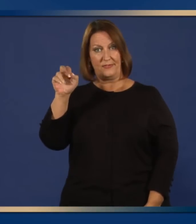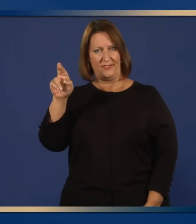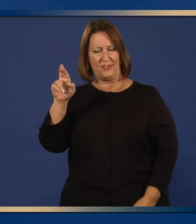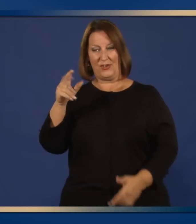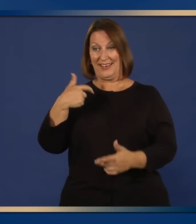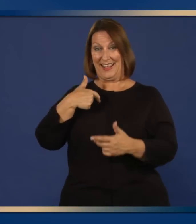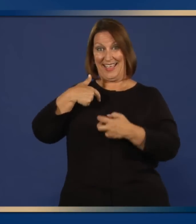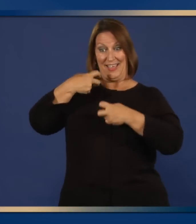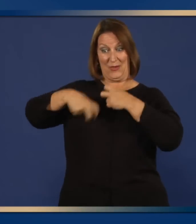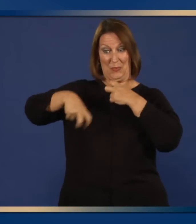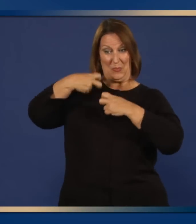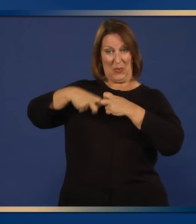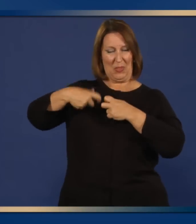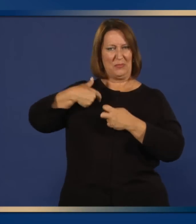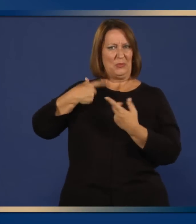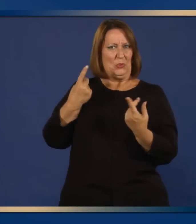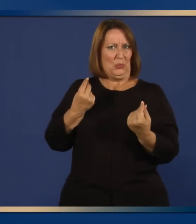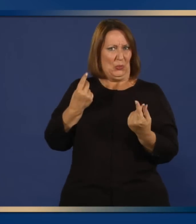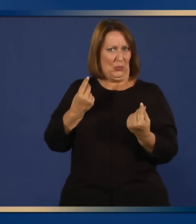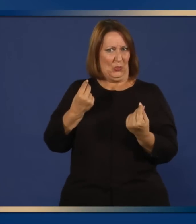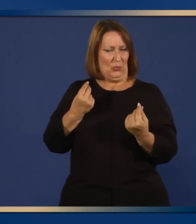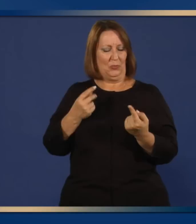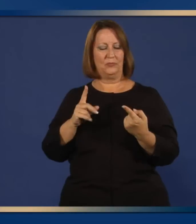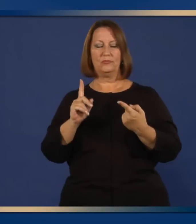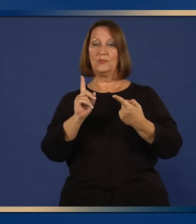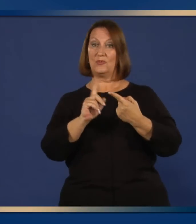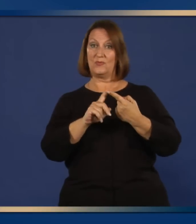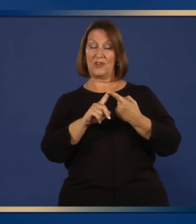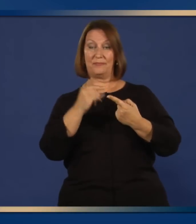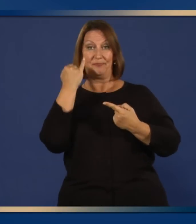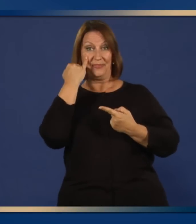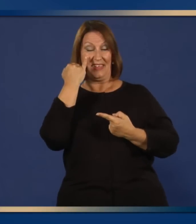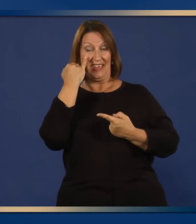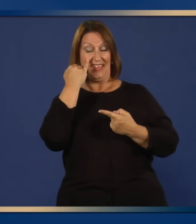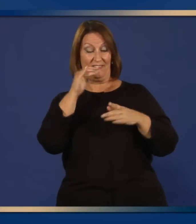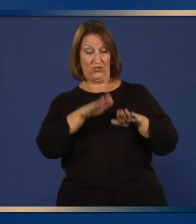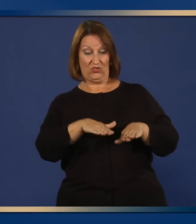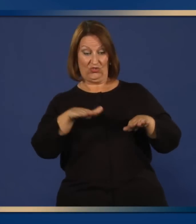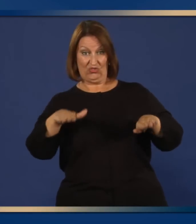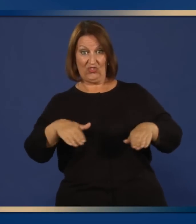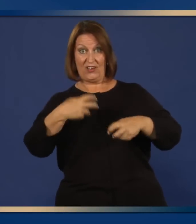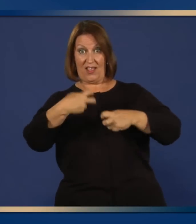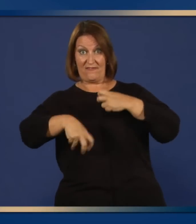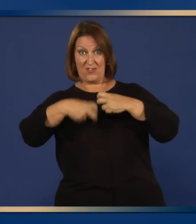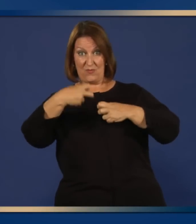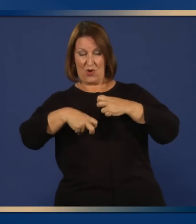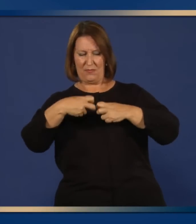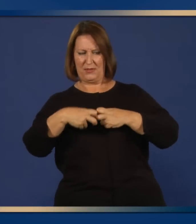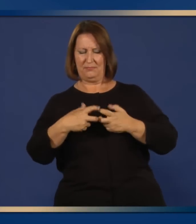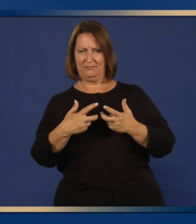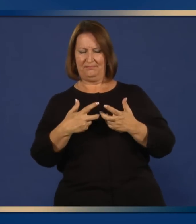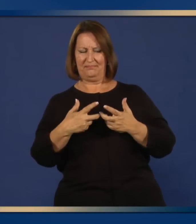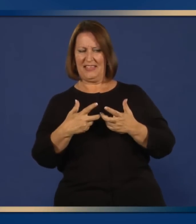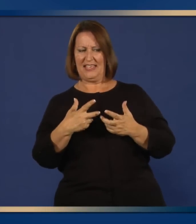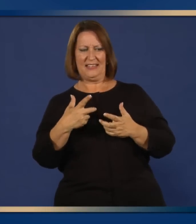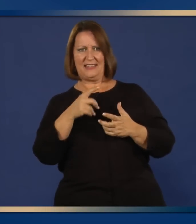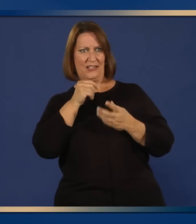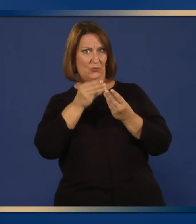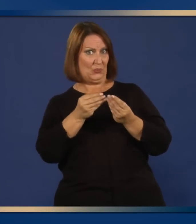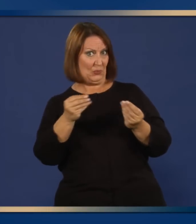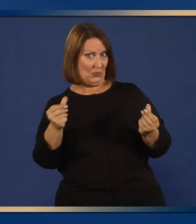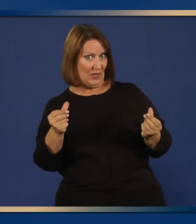Llame a su médico si su niño experimentan efectos secundarios que lo molestan o que no